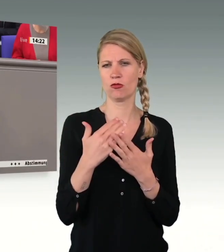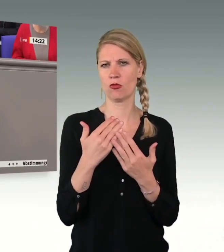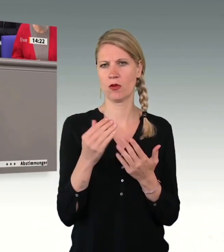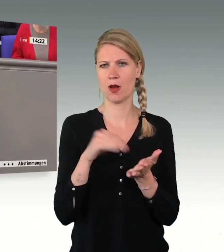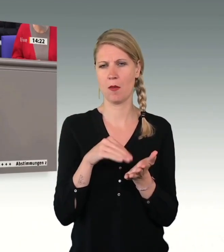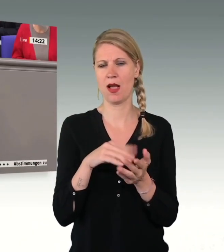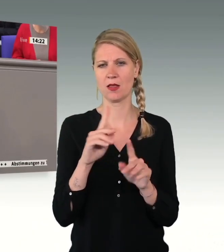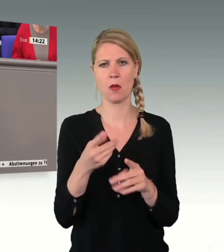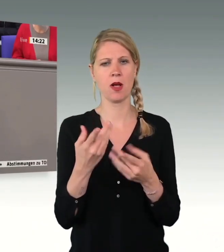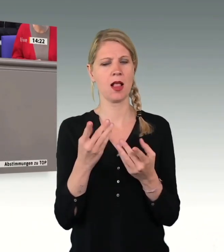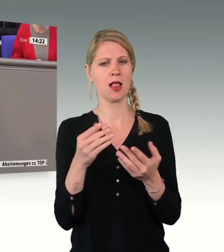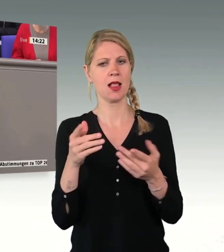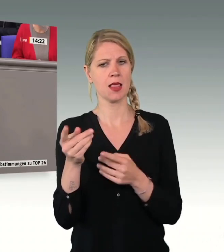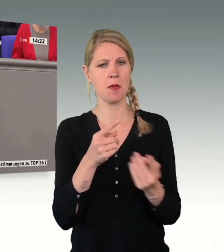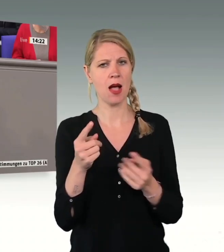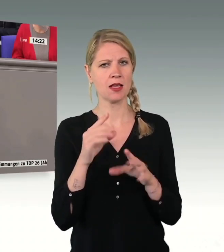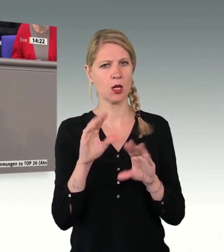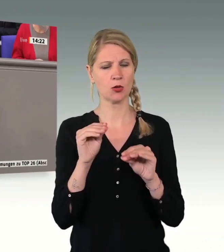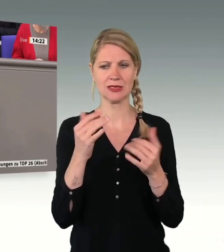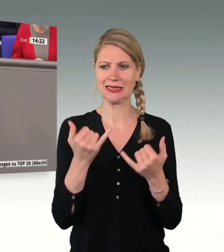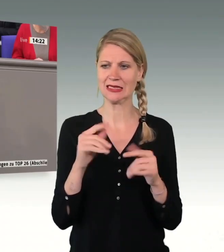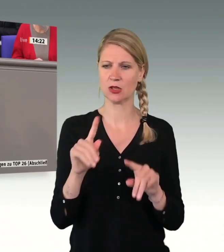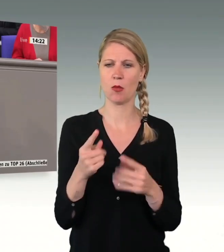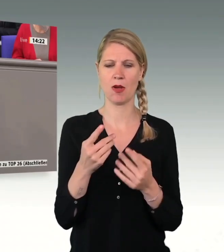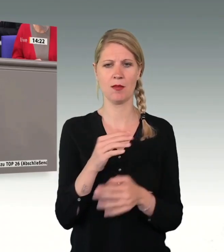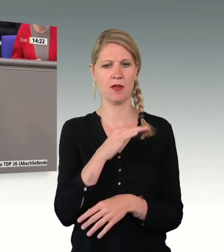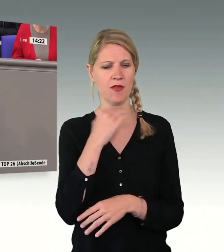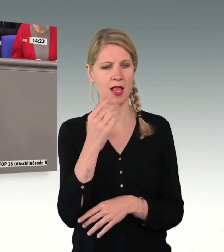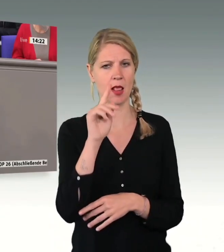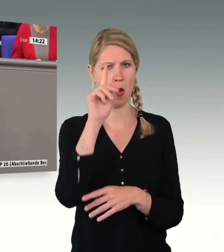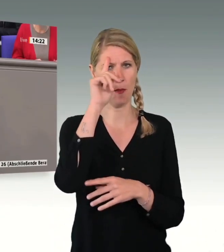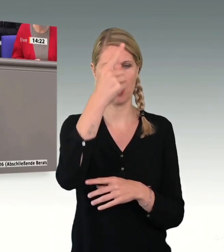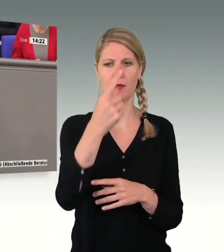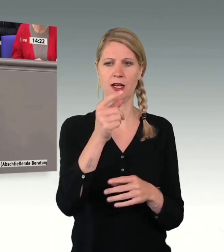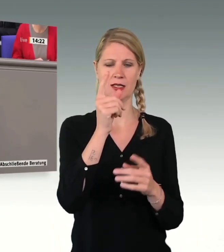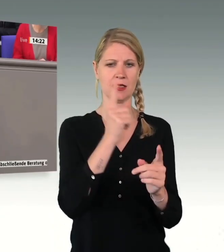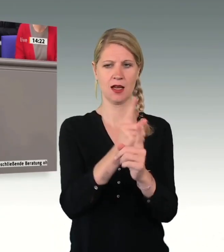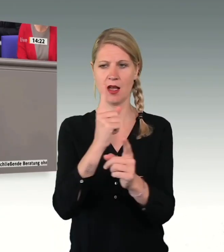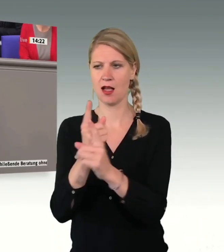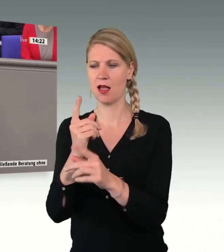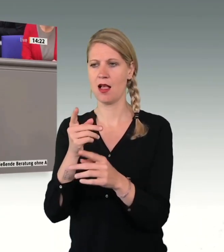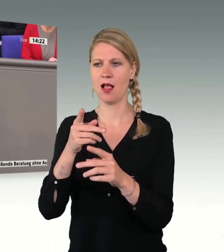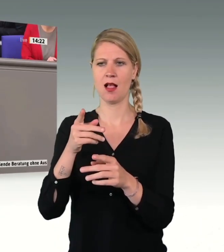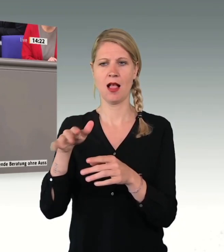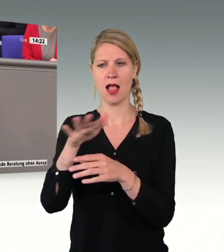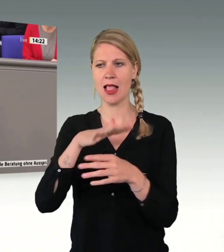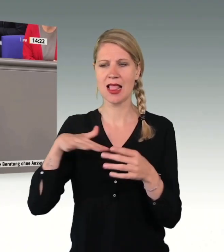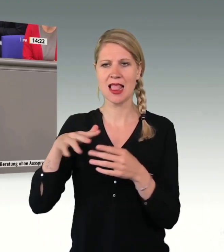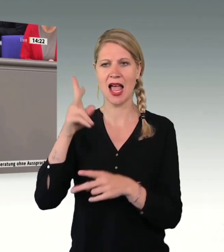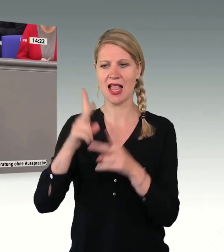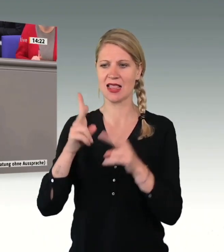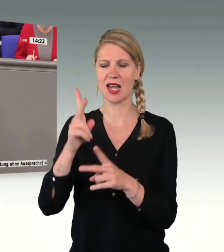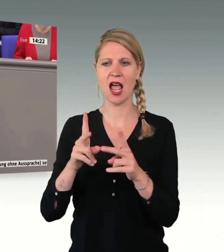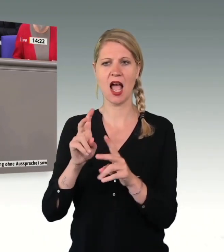auch einmal noch mal dazu nutzen, gerade in der jetzigen Situation den vielen Bürgermeisterinnen und Bürgermeister, den Landrätinnen und Landräten, aber auch den